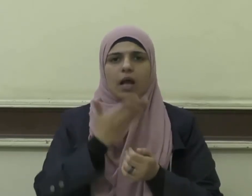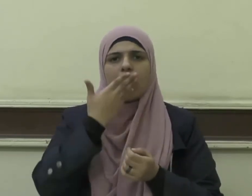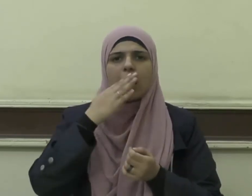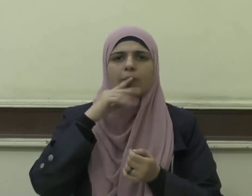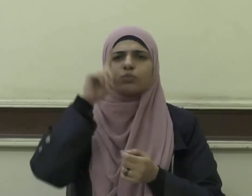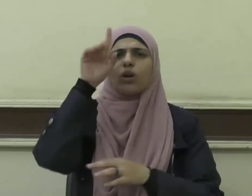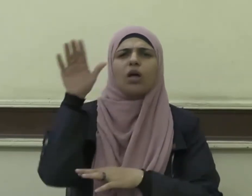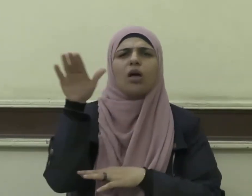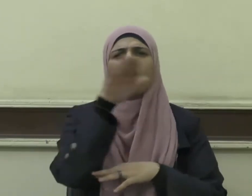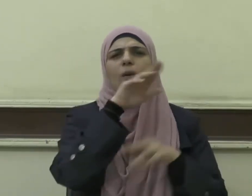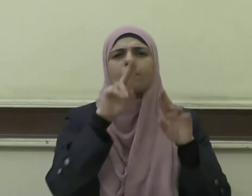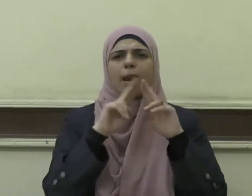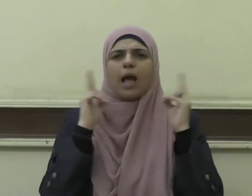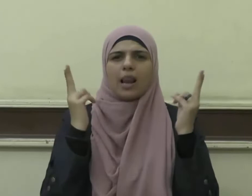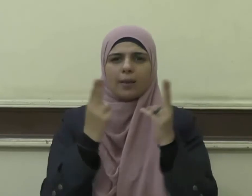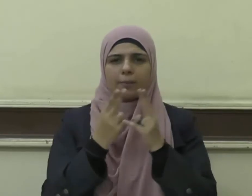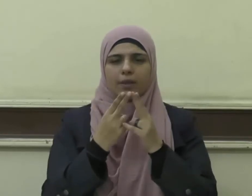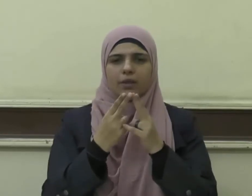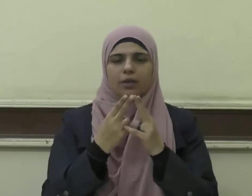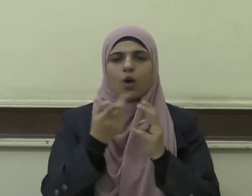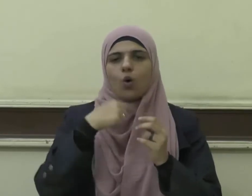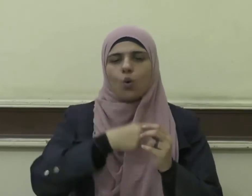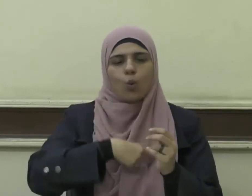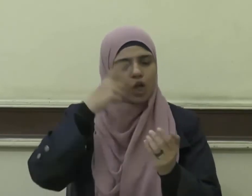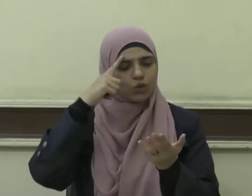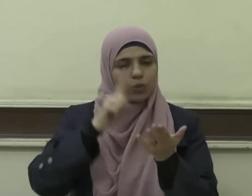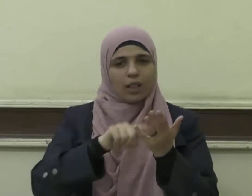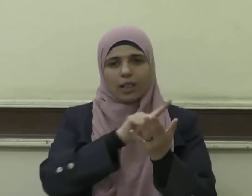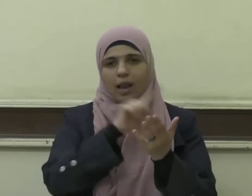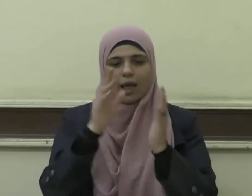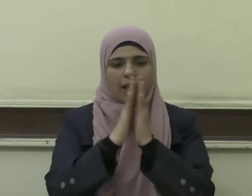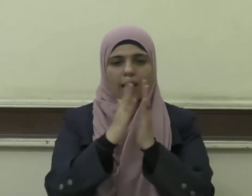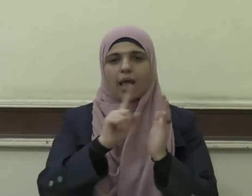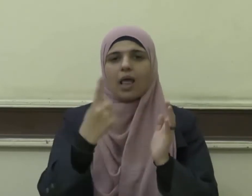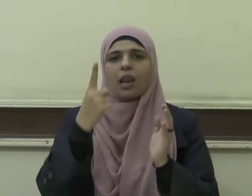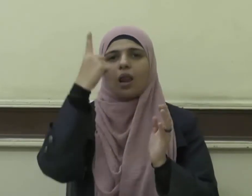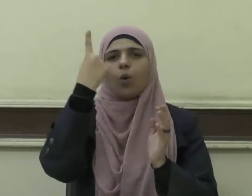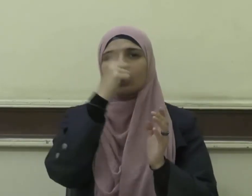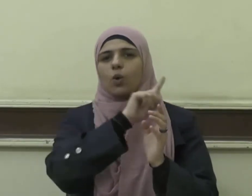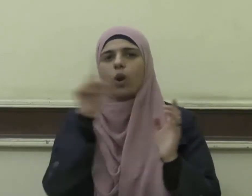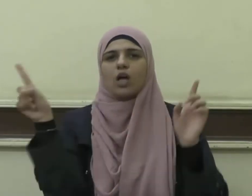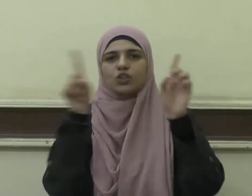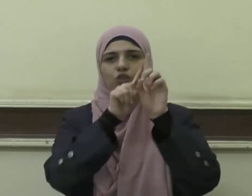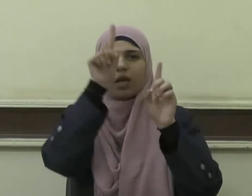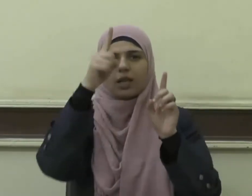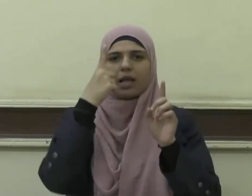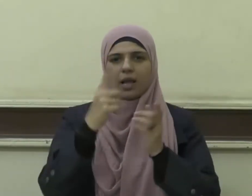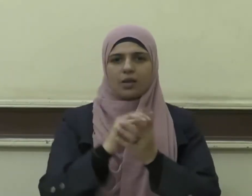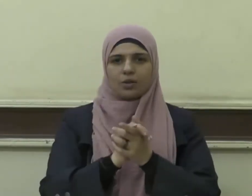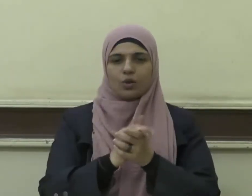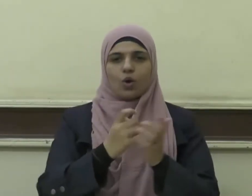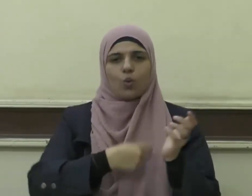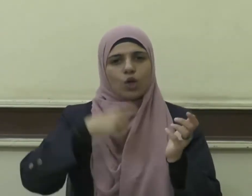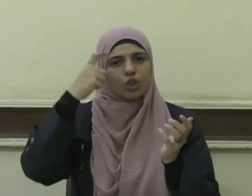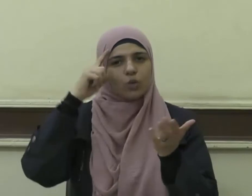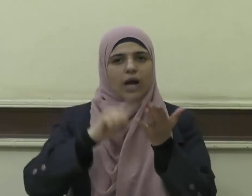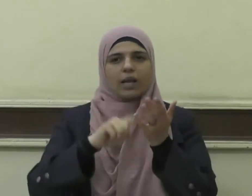لله رب العالمين وأشهد أن لا إله إلا الله وحده لا شريك له وأشهد أن